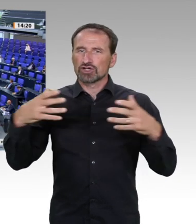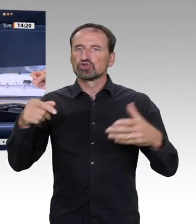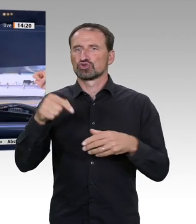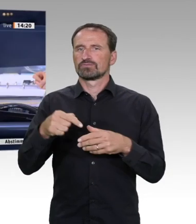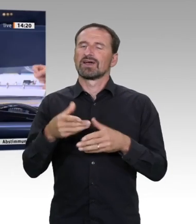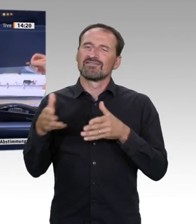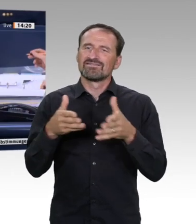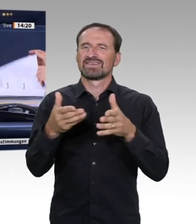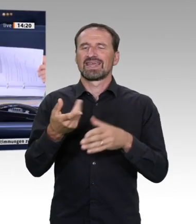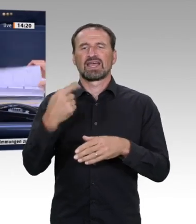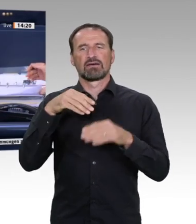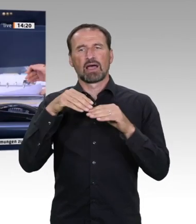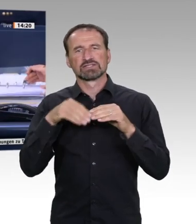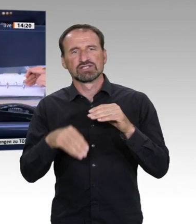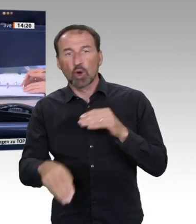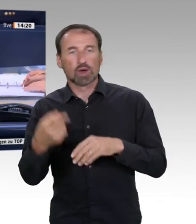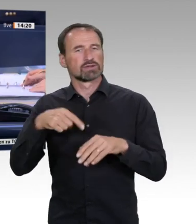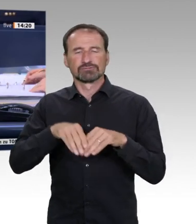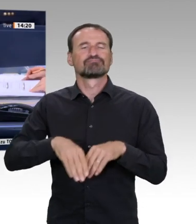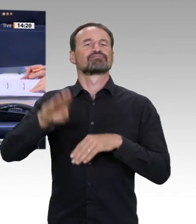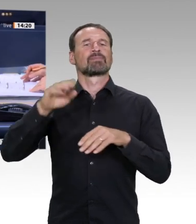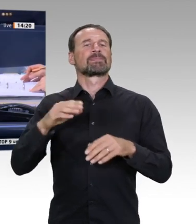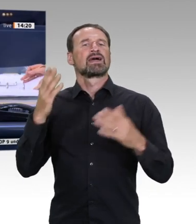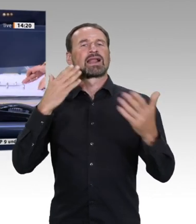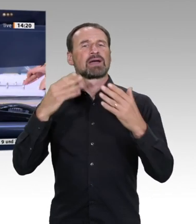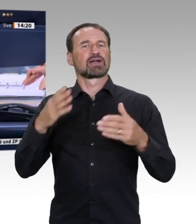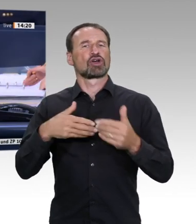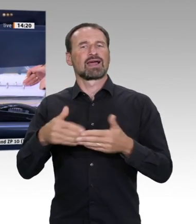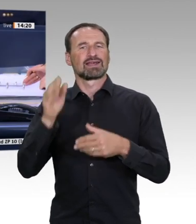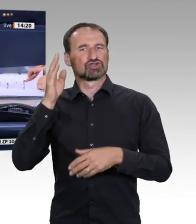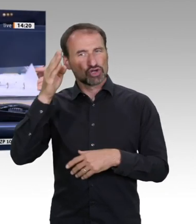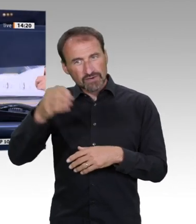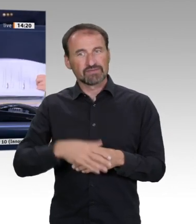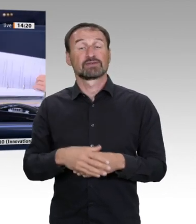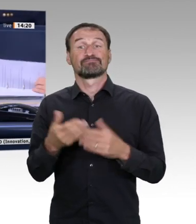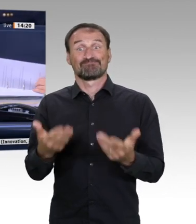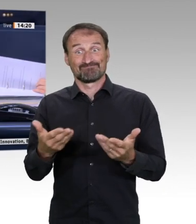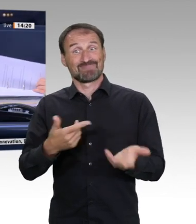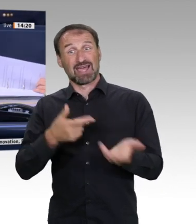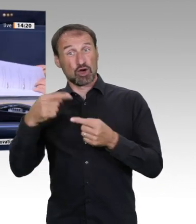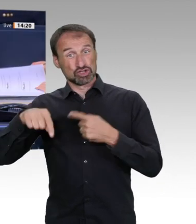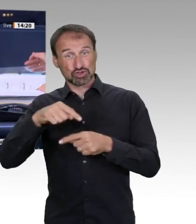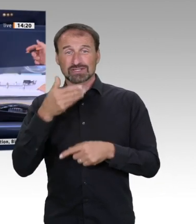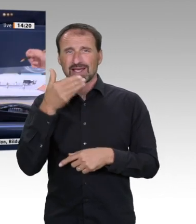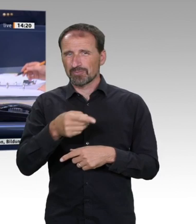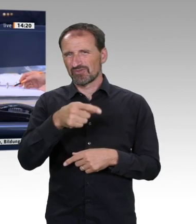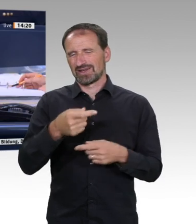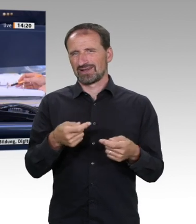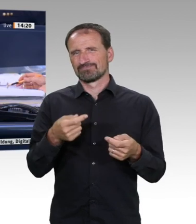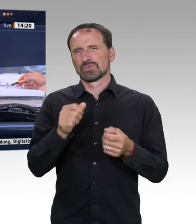Tagesordnungspunkt 9 n. Beschlussempfehlung des Ausschusses für Bildung, Forschung und Technologiefolgenabschätzung zum Antrag der Fraktion Bündnis 90